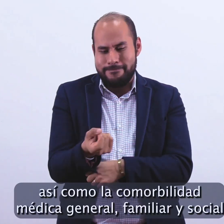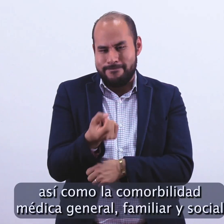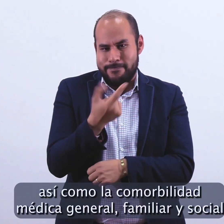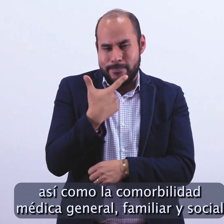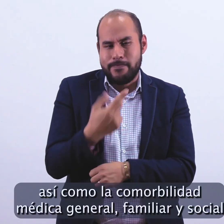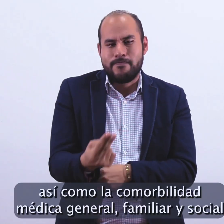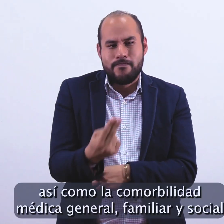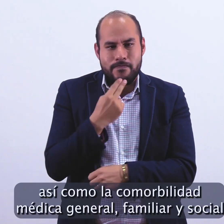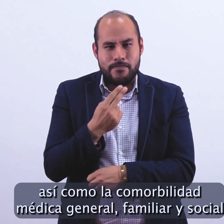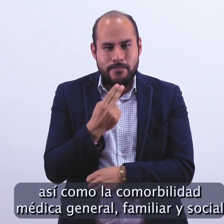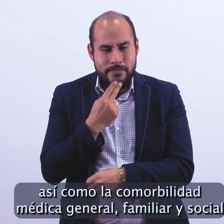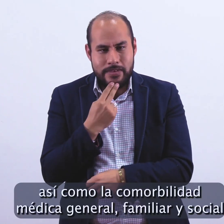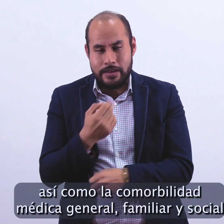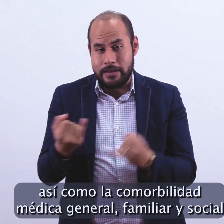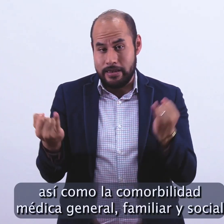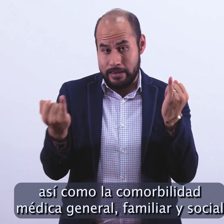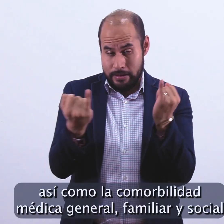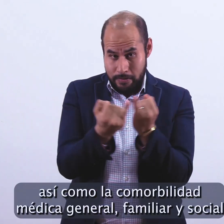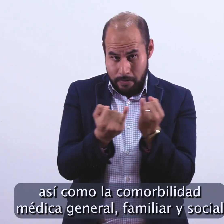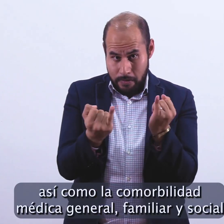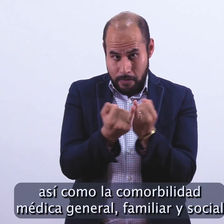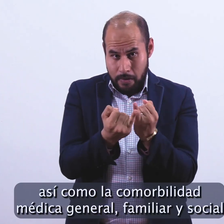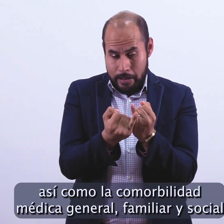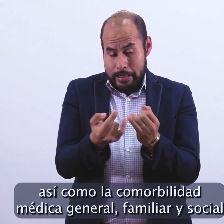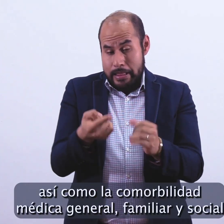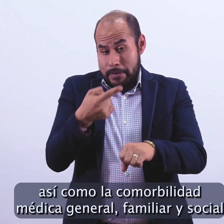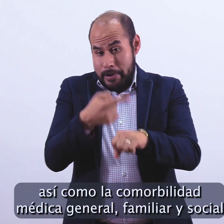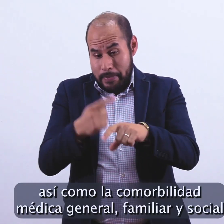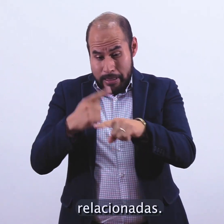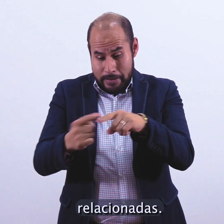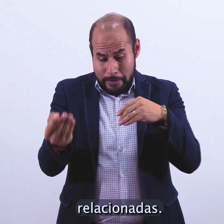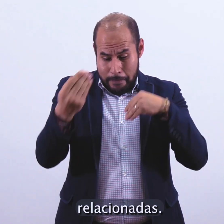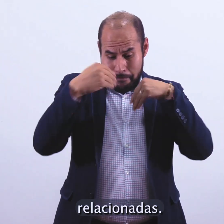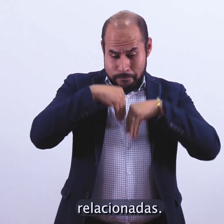conmovilidad, médica general, familiar y social relacionadas.